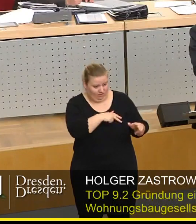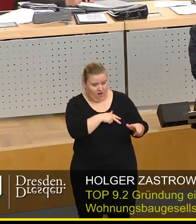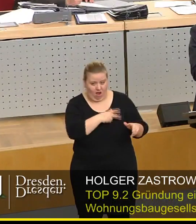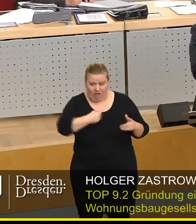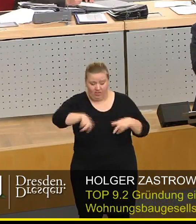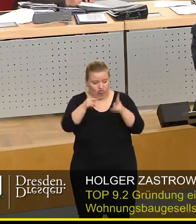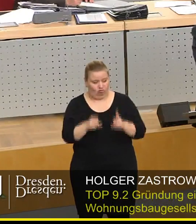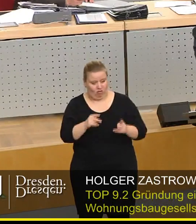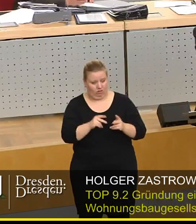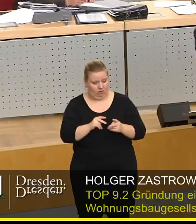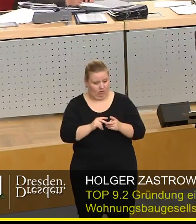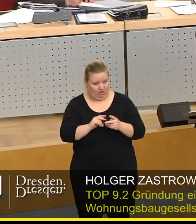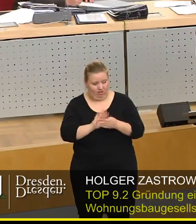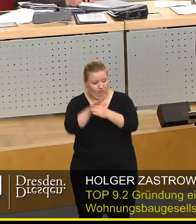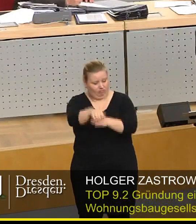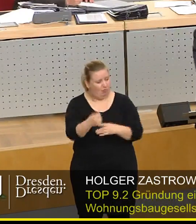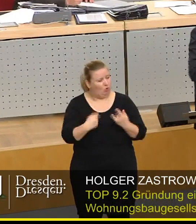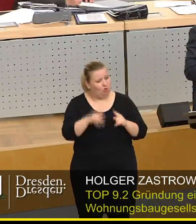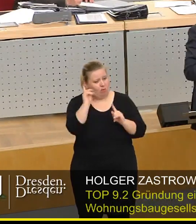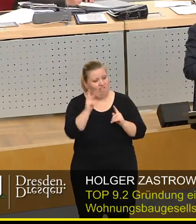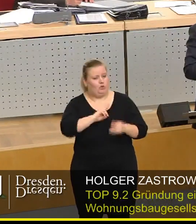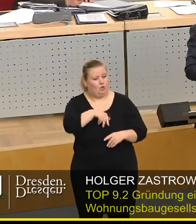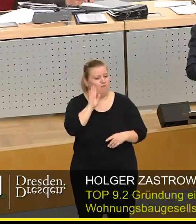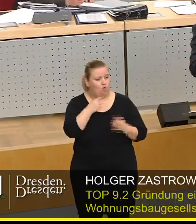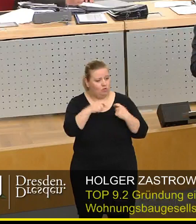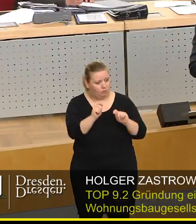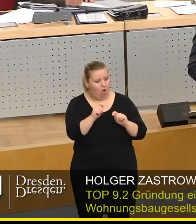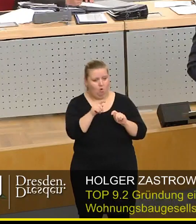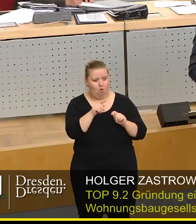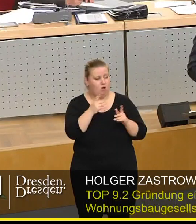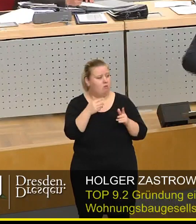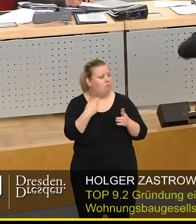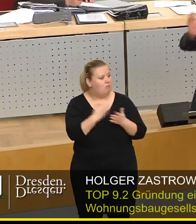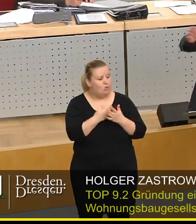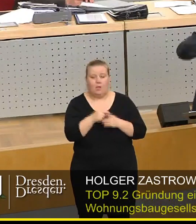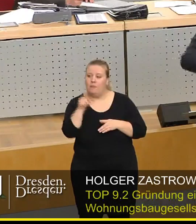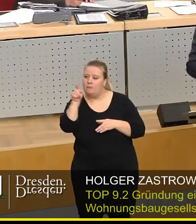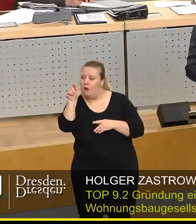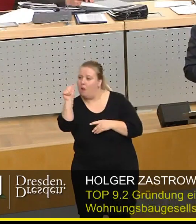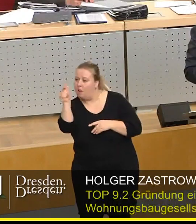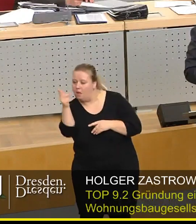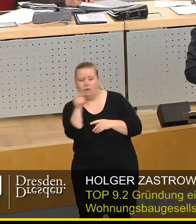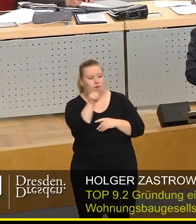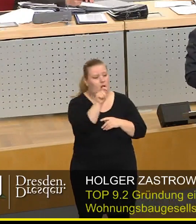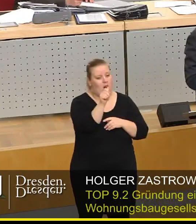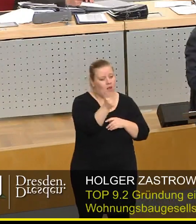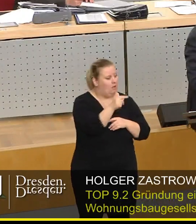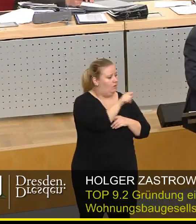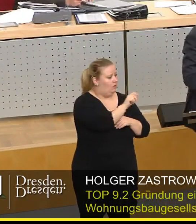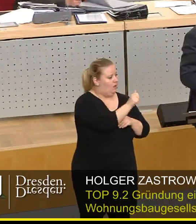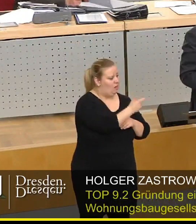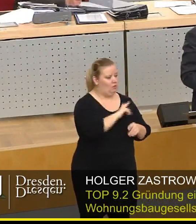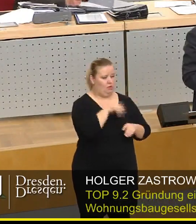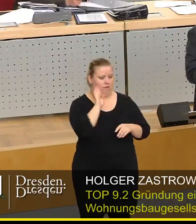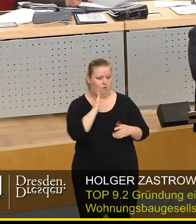an unserer Stadt. Denn das, was man eigentlich vernünftig im sozialen Wohnungsbau macht, wäre, dass Sie sagen, dort ein paar Sozialwohnungen, dort ein paar Sozialwohnungen,